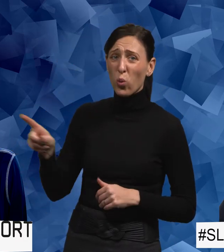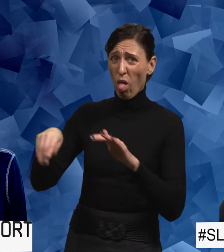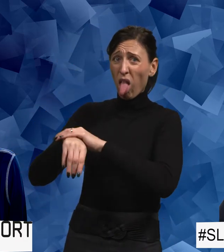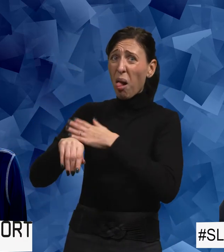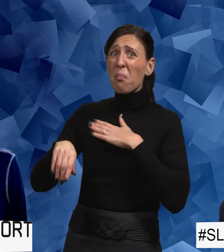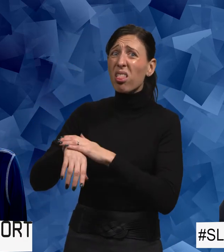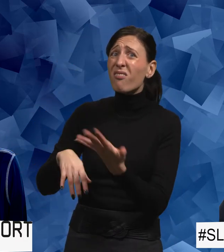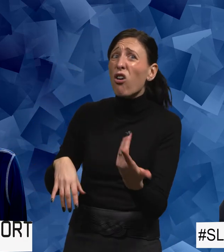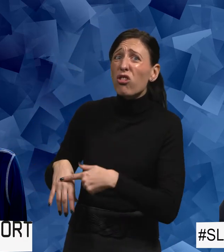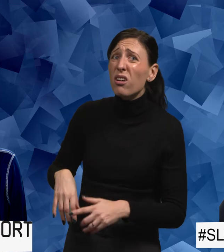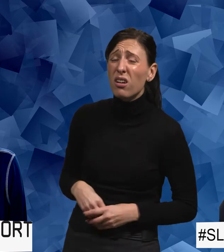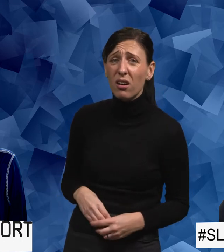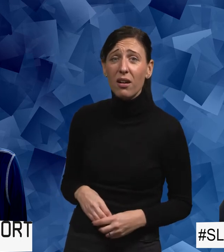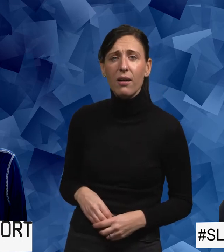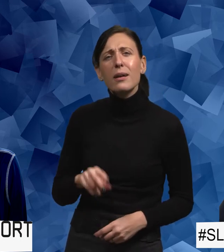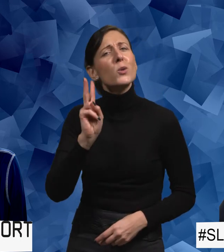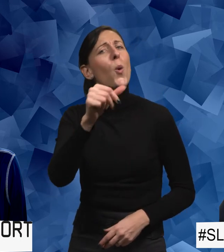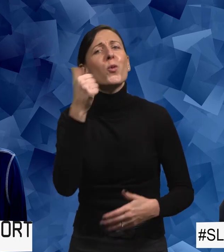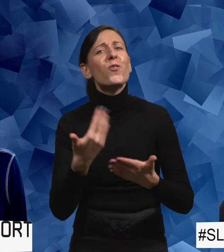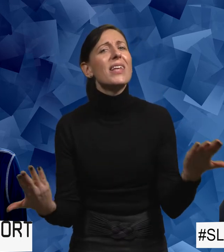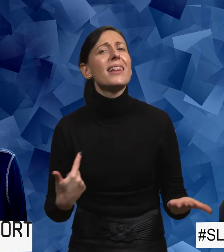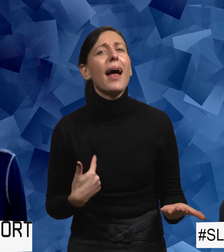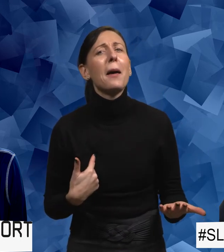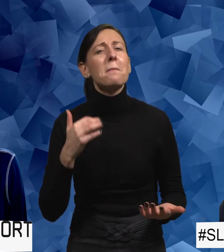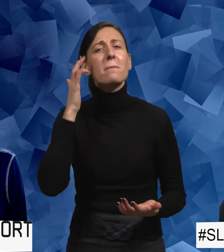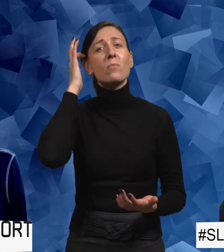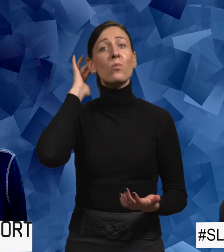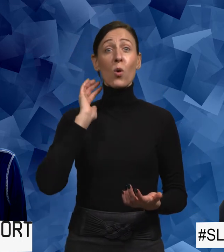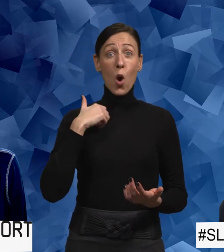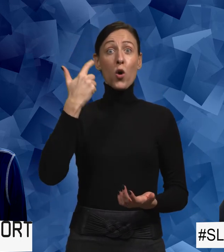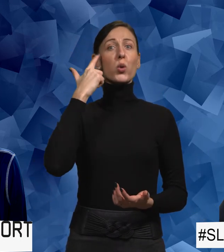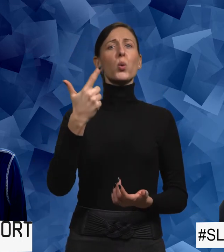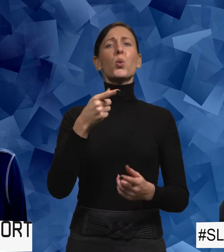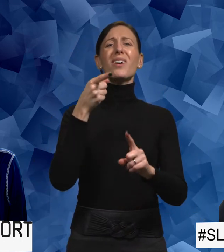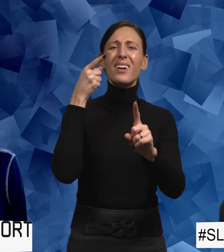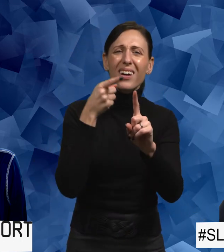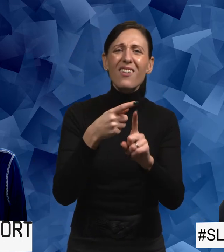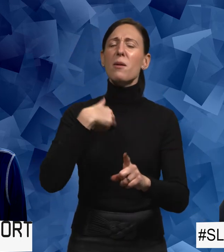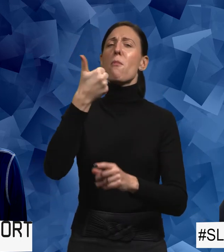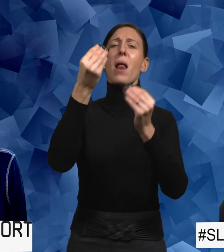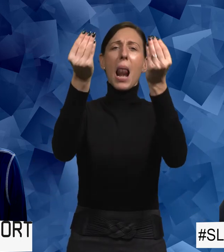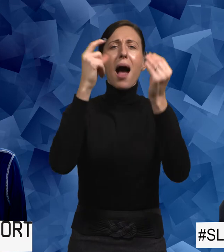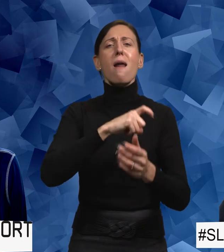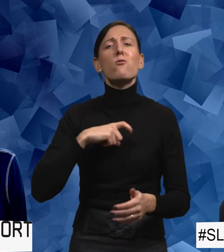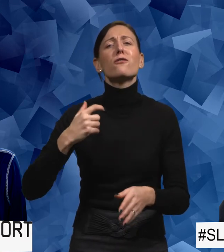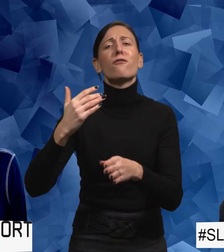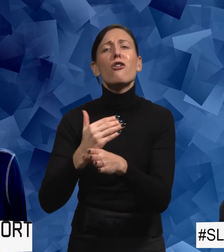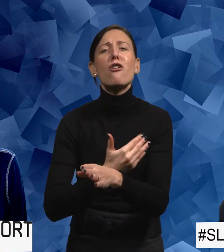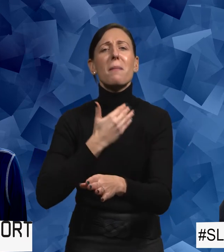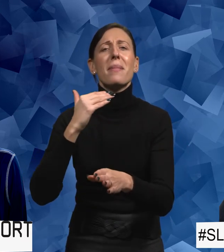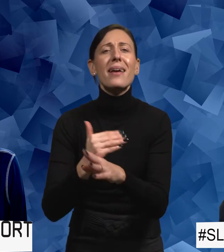Står du och smeker min hand? Så tuff är jag inte va? Och jag tror att vi kan också lära oss genom att förbereda oss. Jag